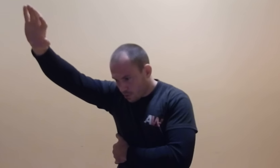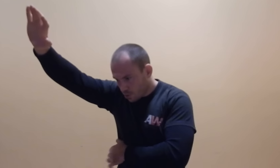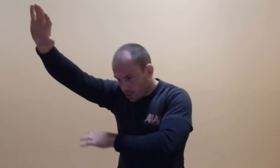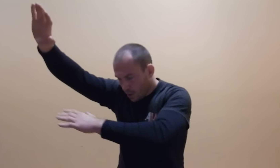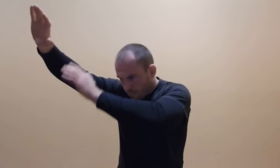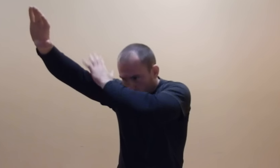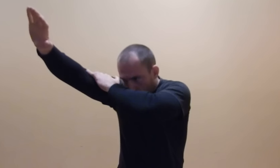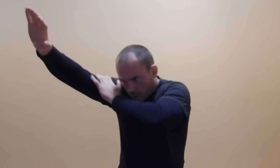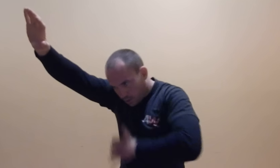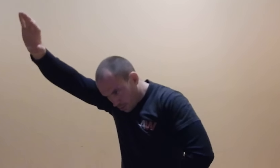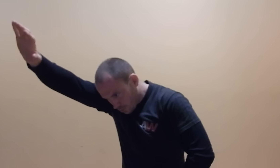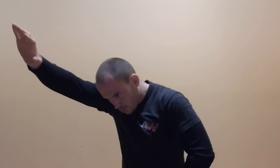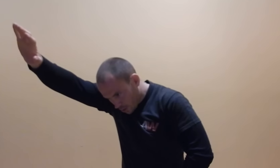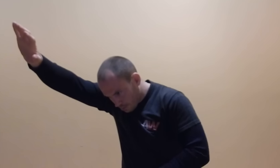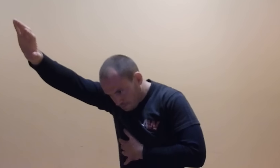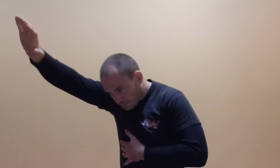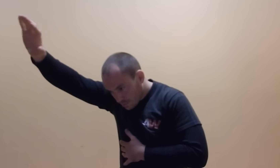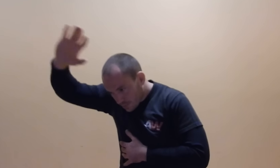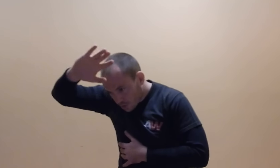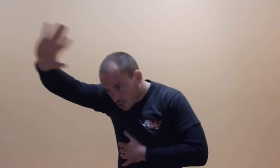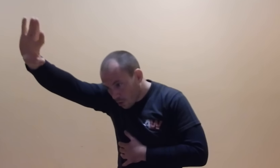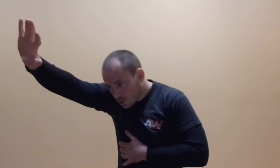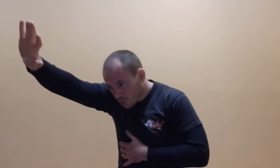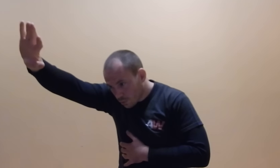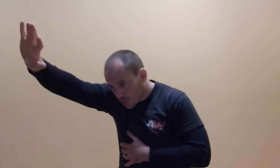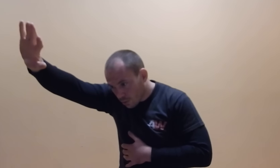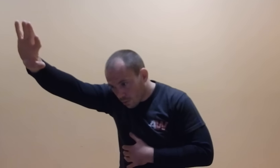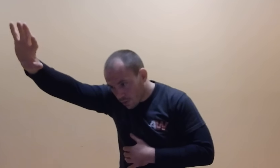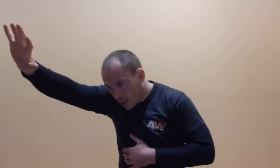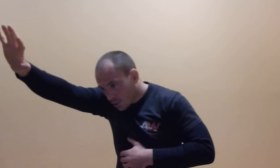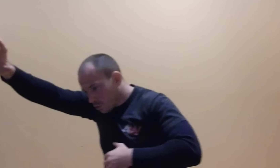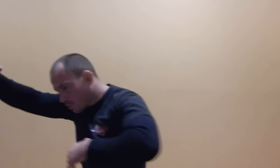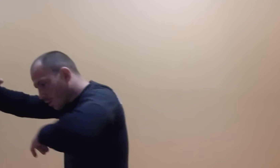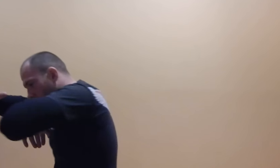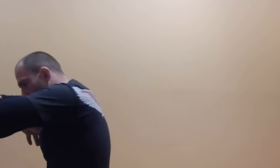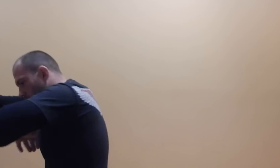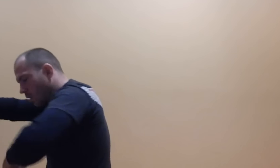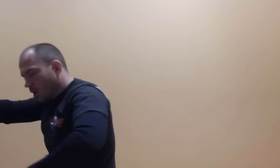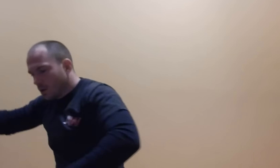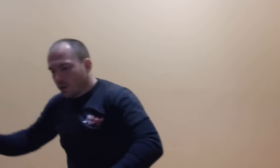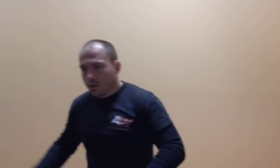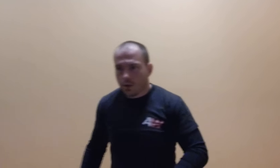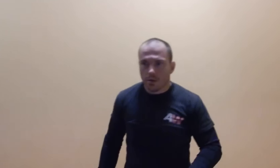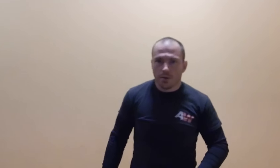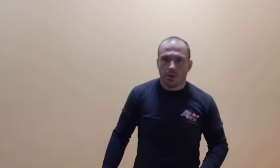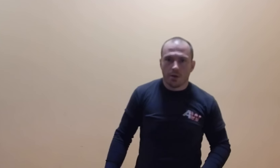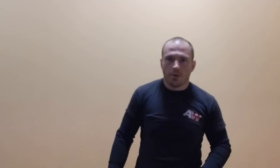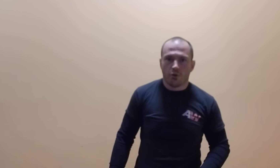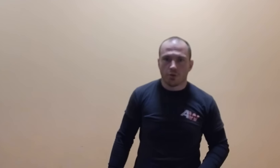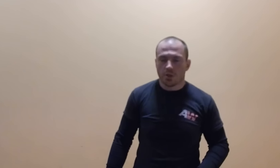mnie przed jego uderzeniem, czy oprze się tu jego głowę i druga od razu wchodzi,